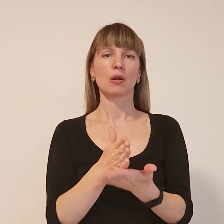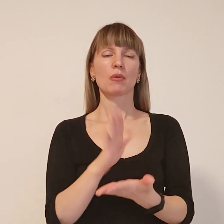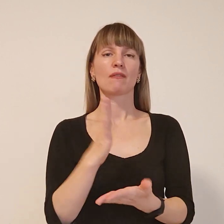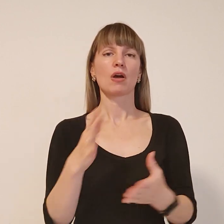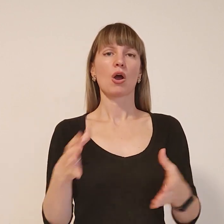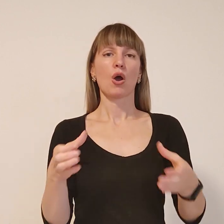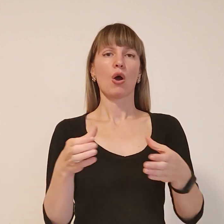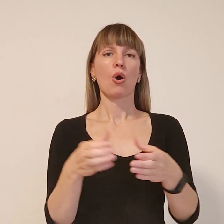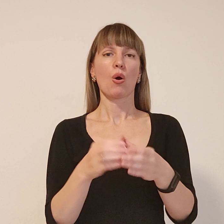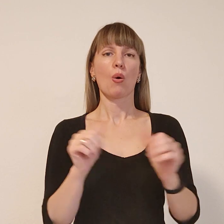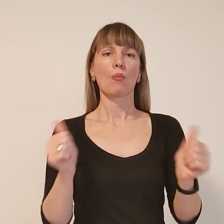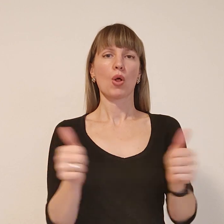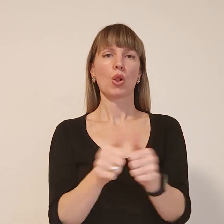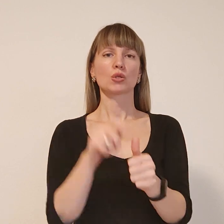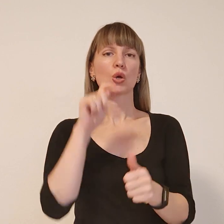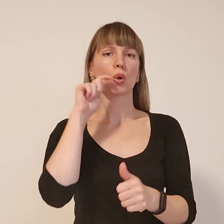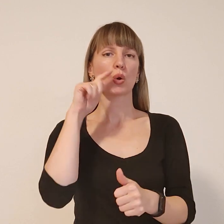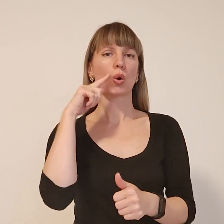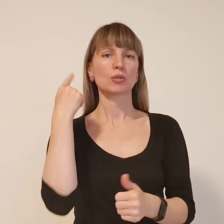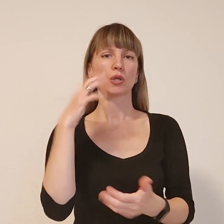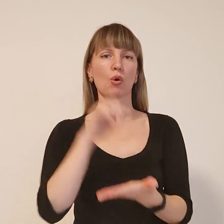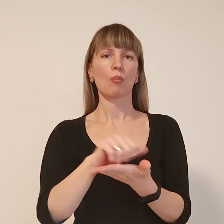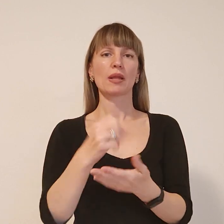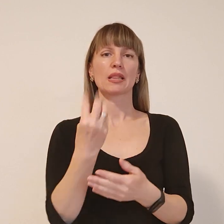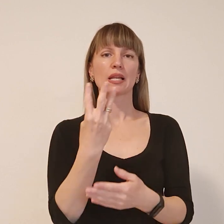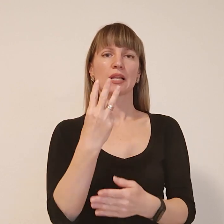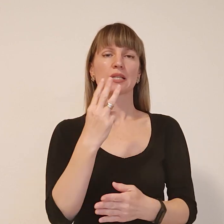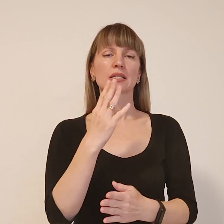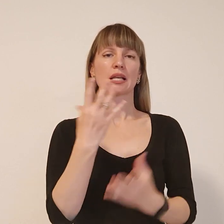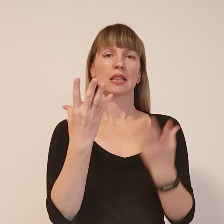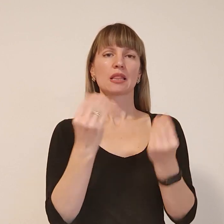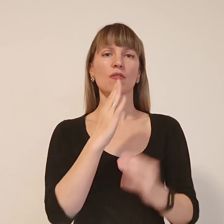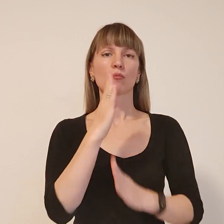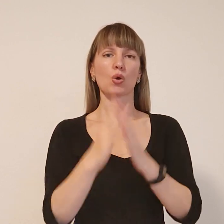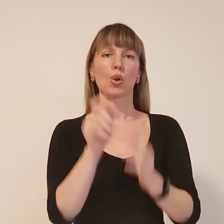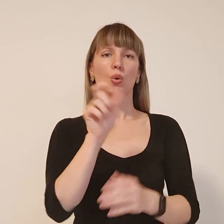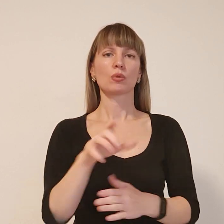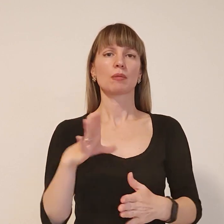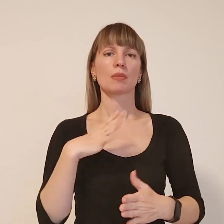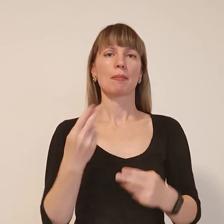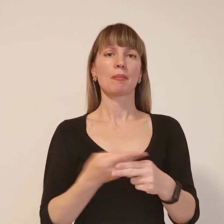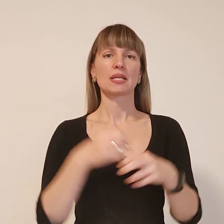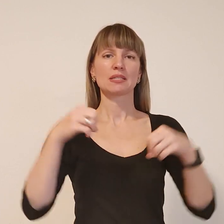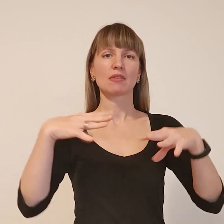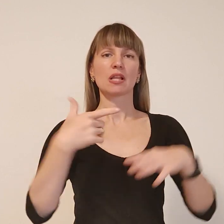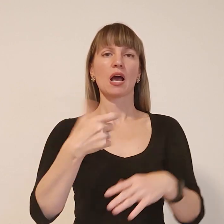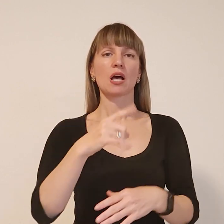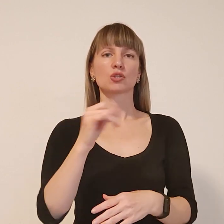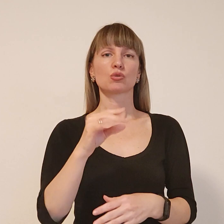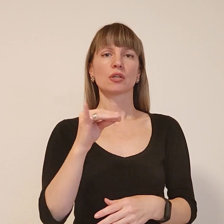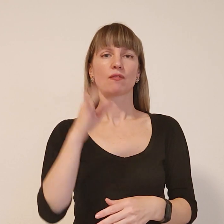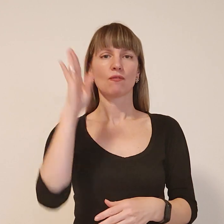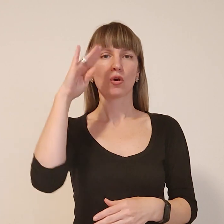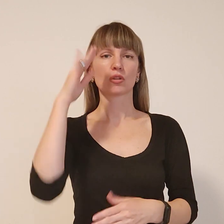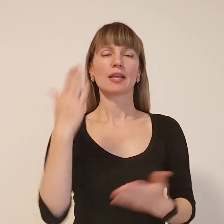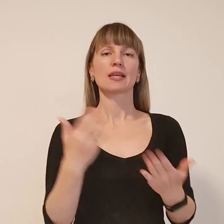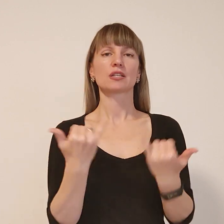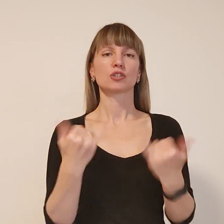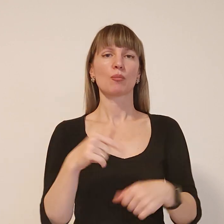російських окупантів 13 днів поспіль. Люди знаходились без світла, газу та води. Як нині почувається